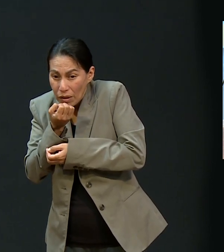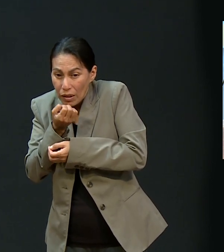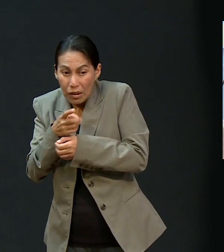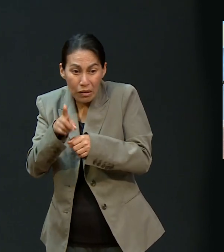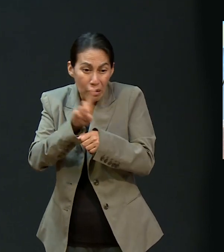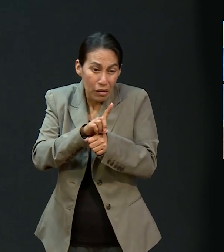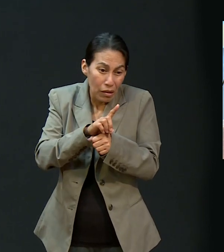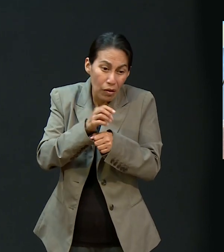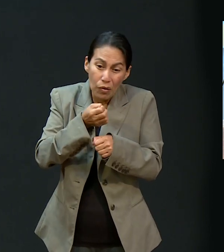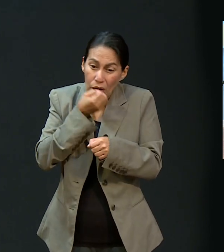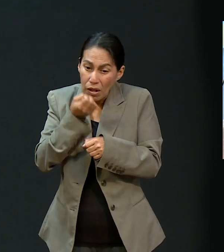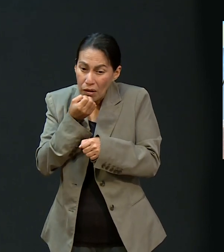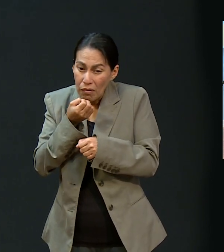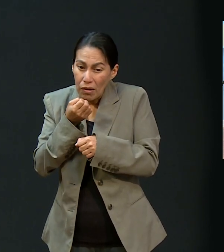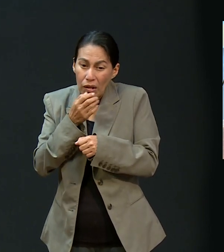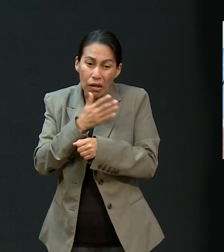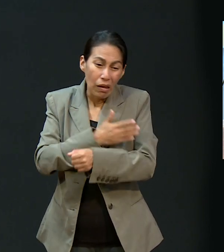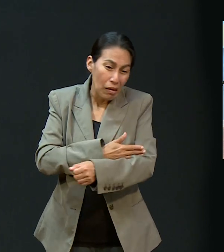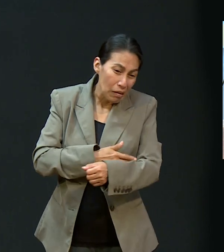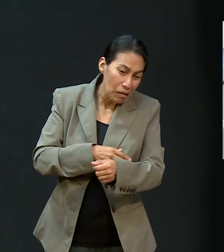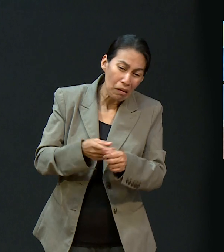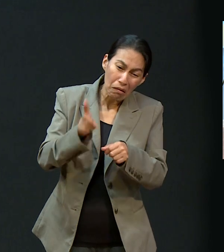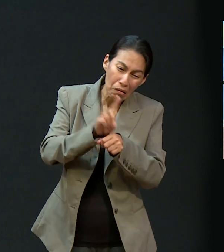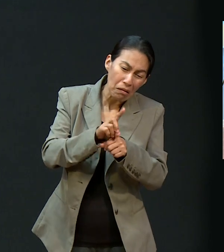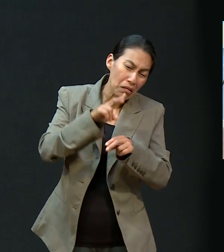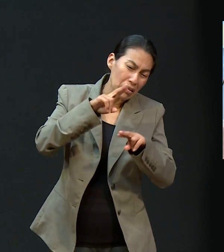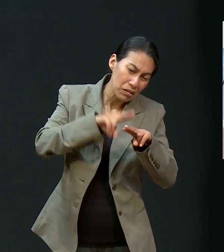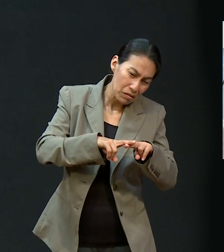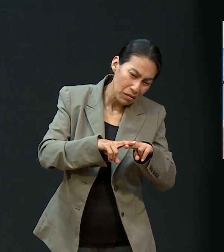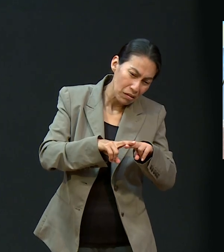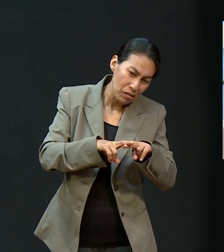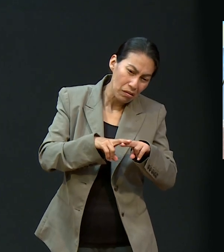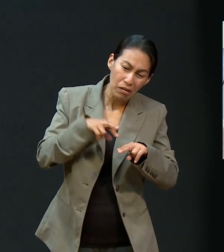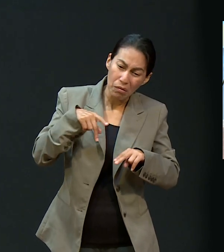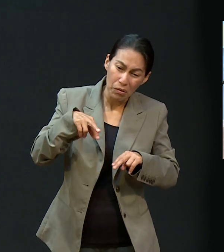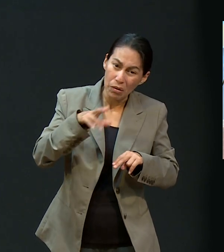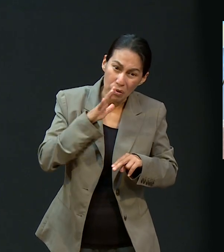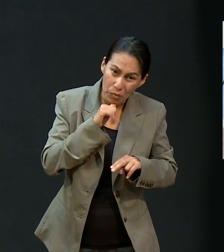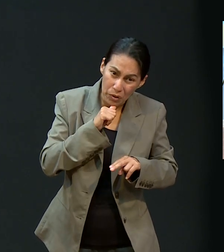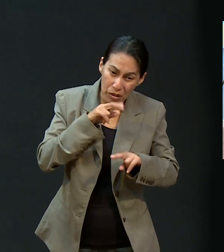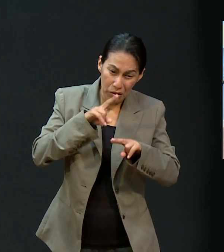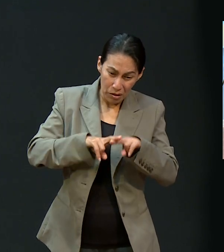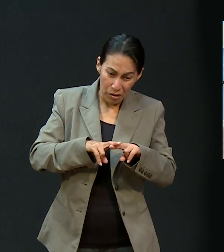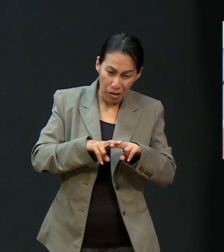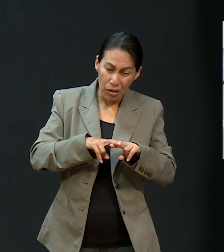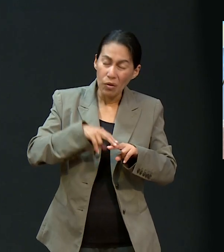En la mañana oraba. Durante el día estaba sentado porque pues ya está enfermo. A veces ya no puede caminar.